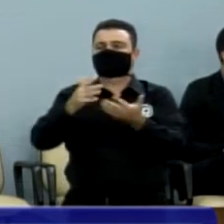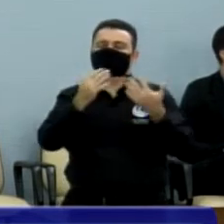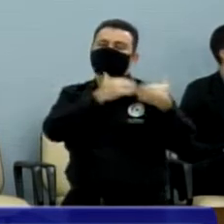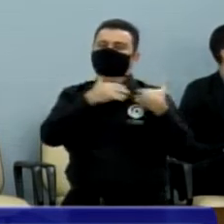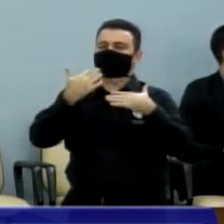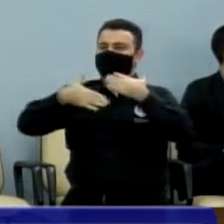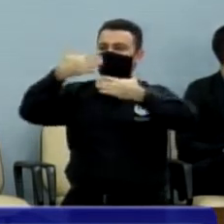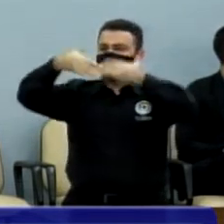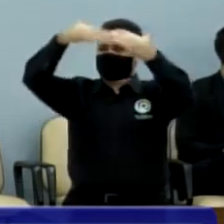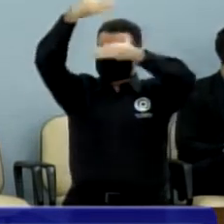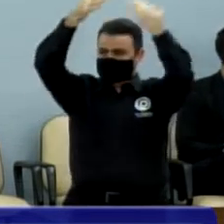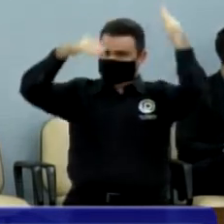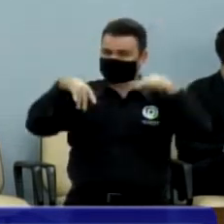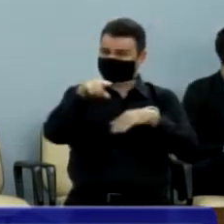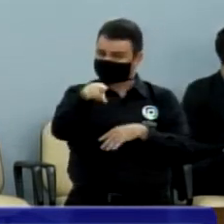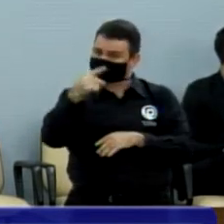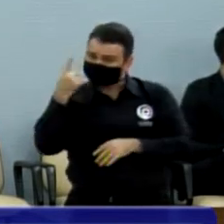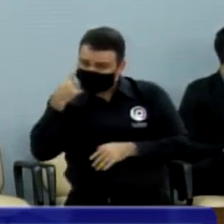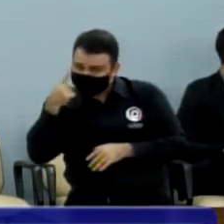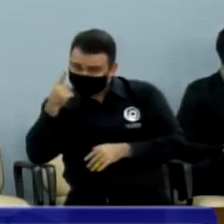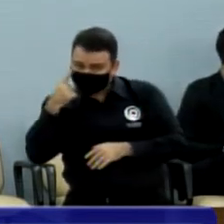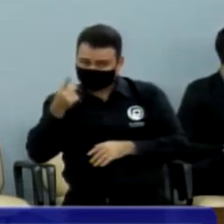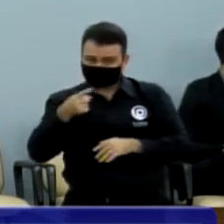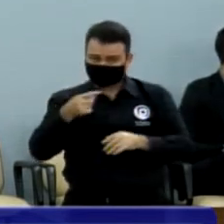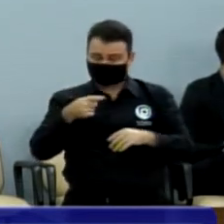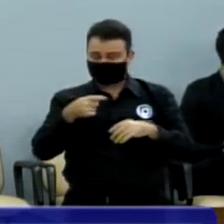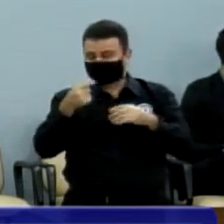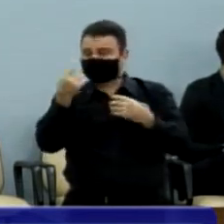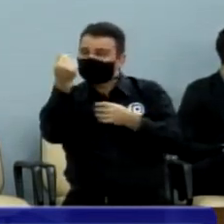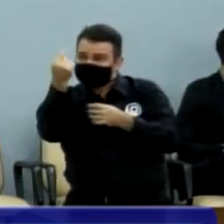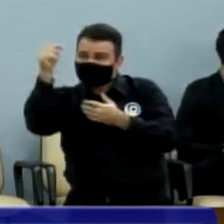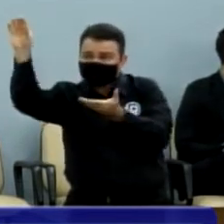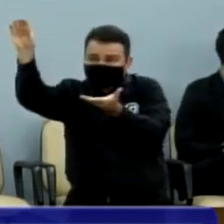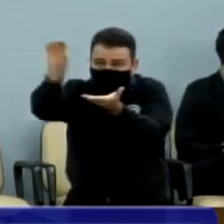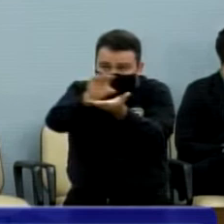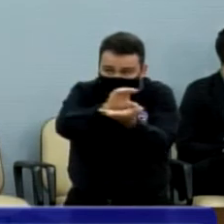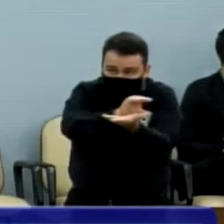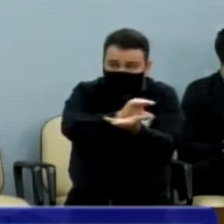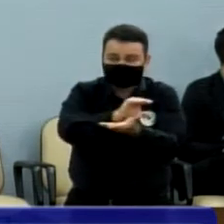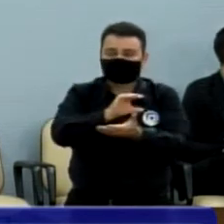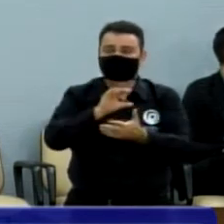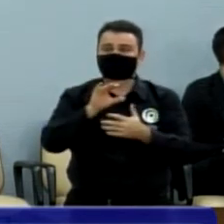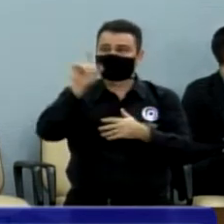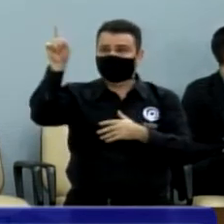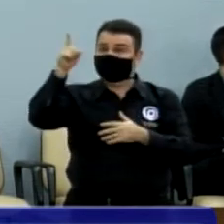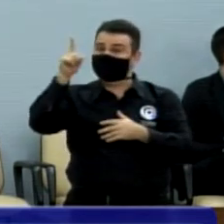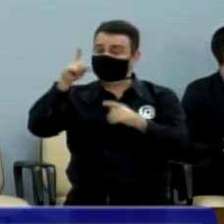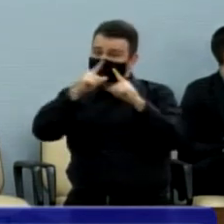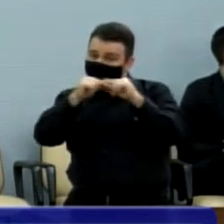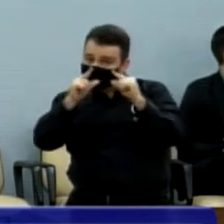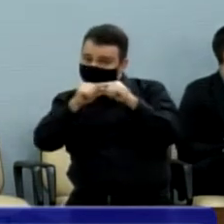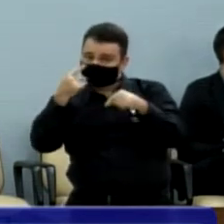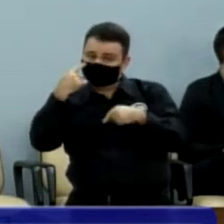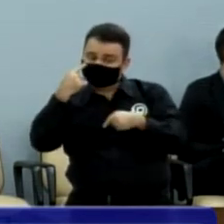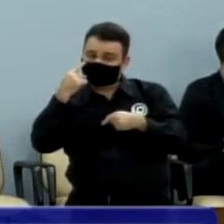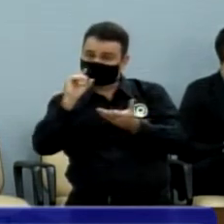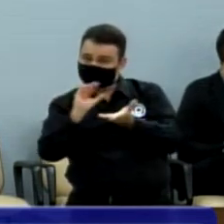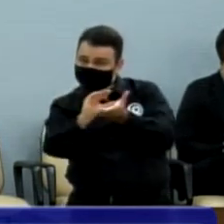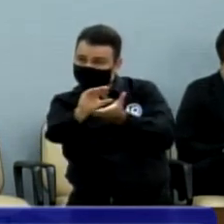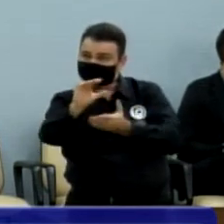cultura, para que possa receber essa quantia significativa de recursos das leis Aldier Blanc e Paulo Gustavo.